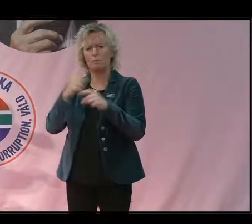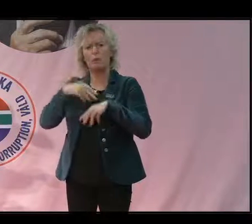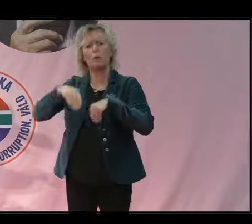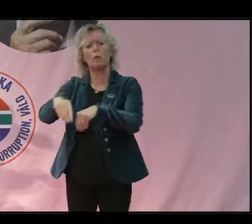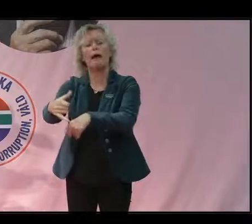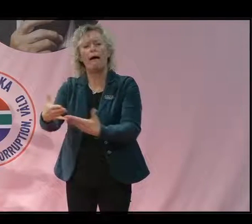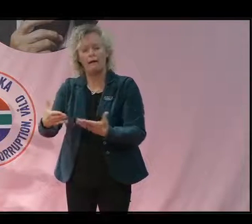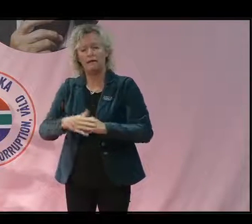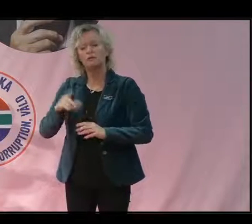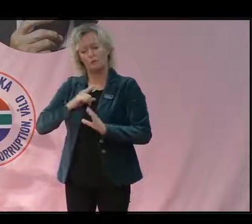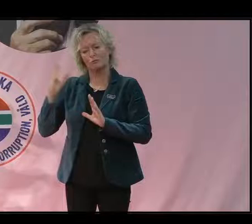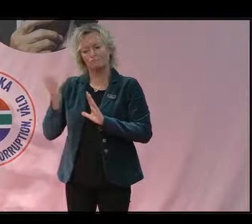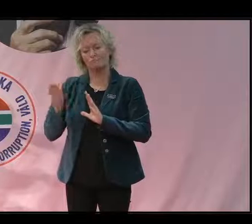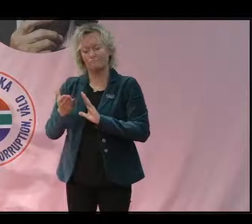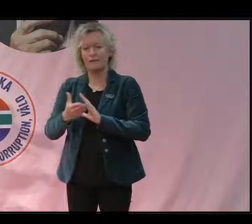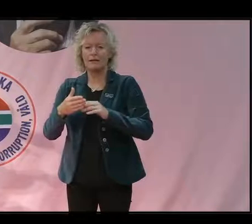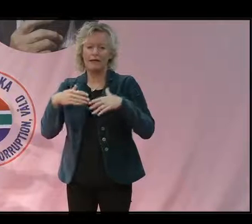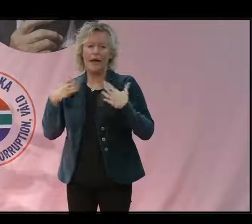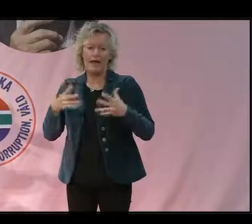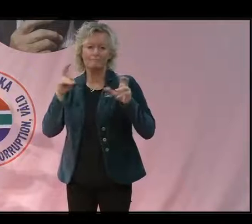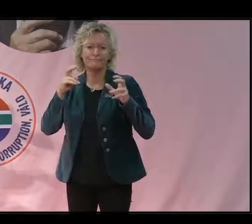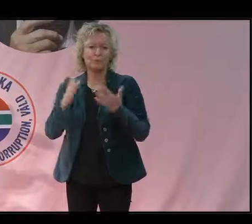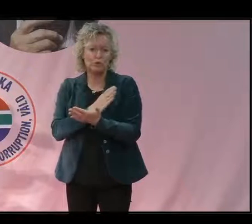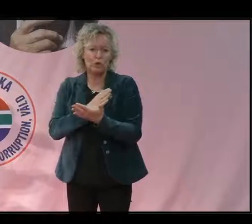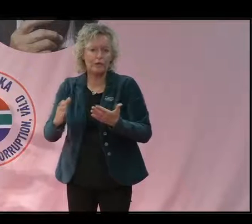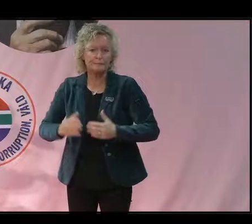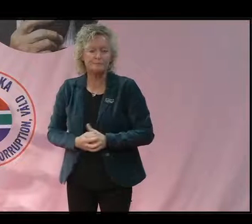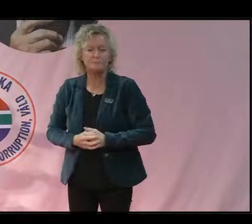stor del av den här avskogningen är också i någon mening till ingen nytta.